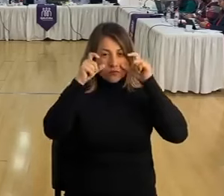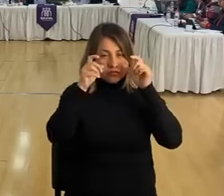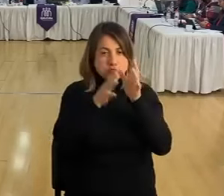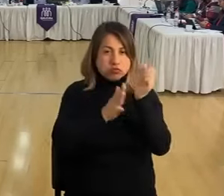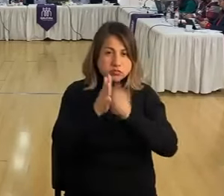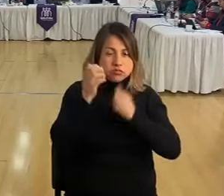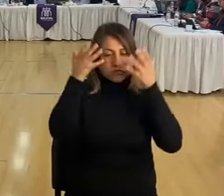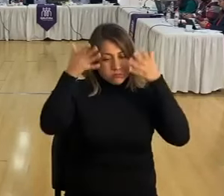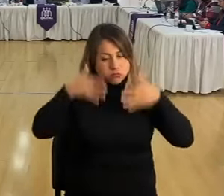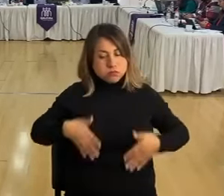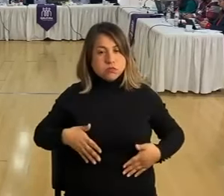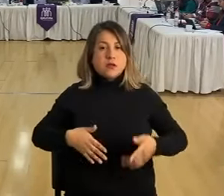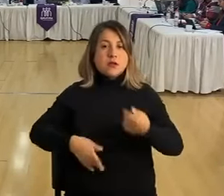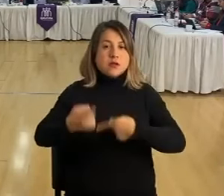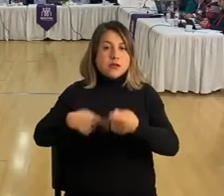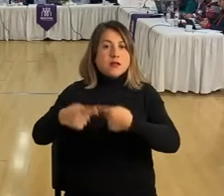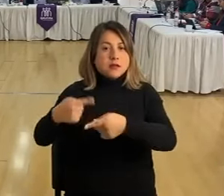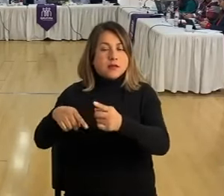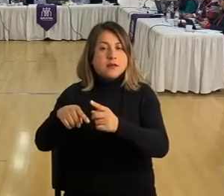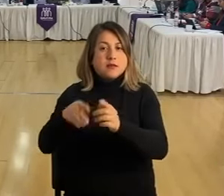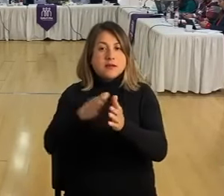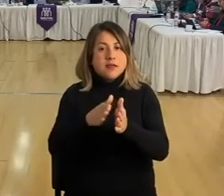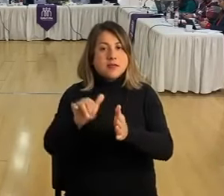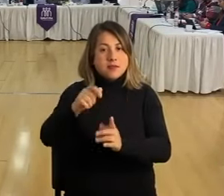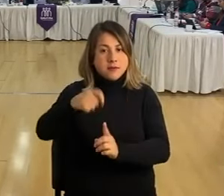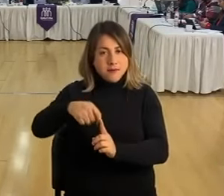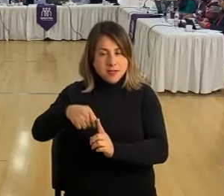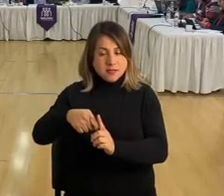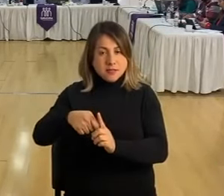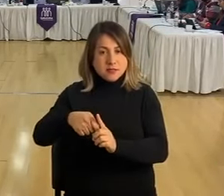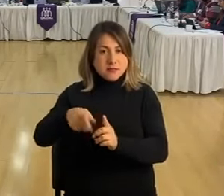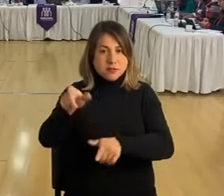sobre todo los que tienen que ser renovados cada seis meses para los trabajadores.